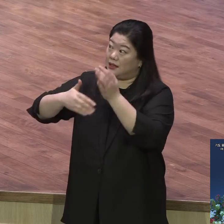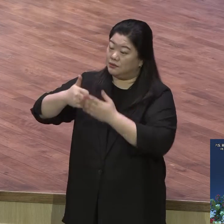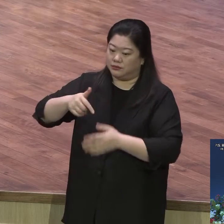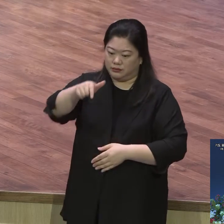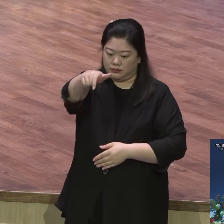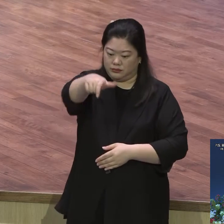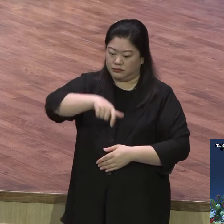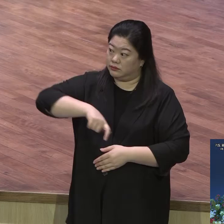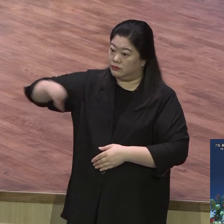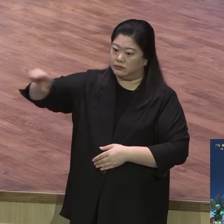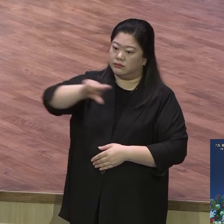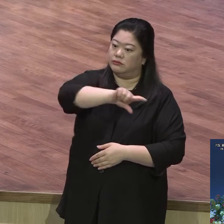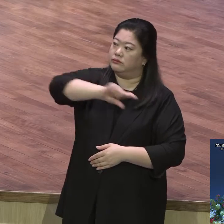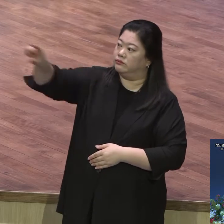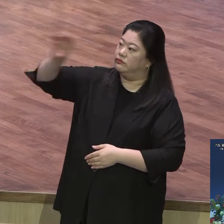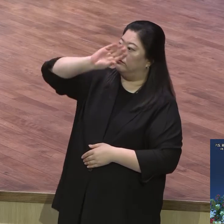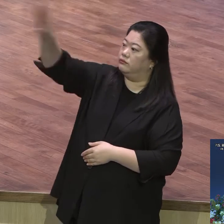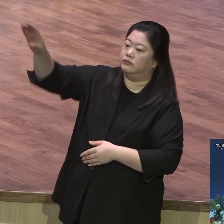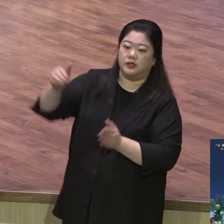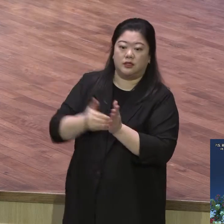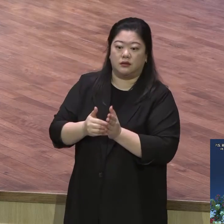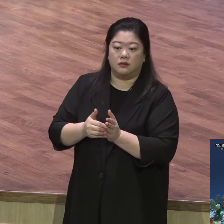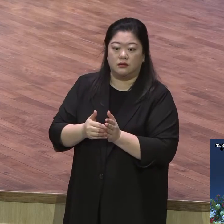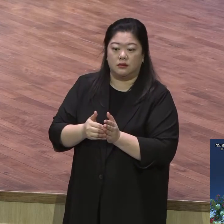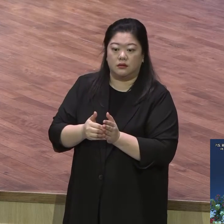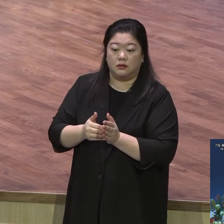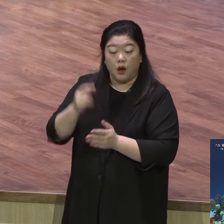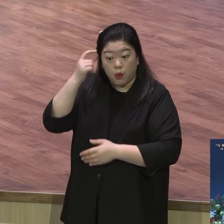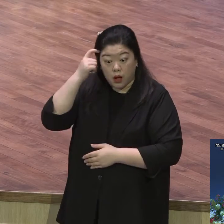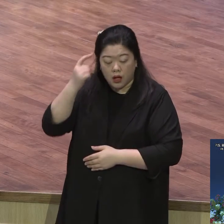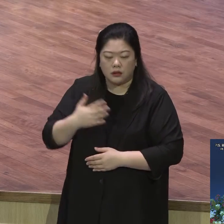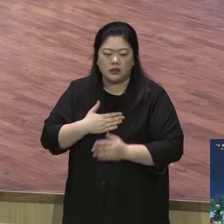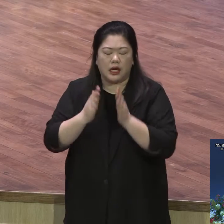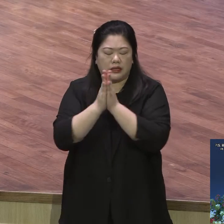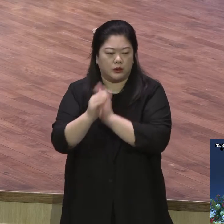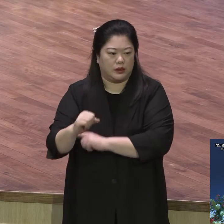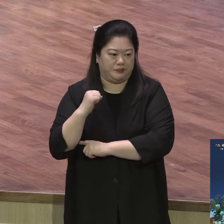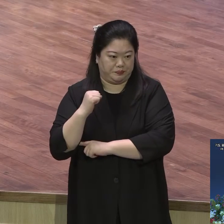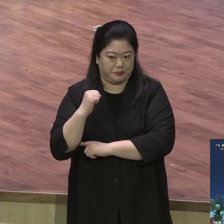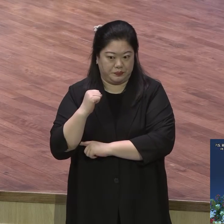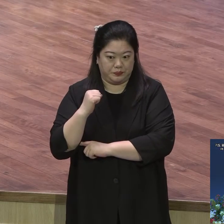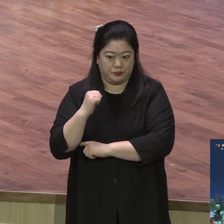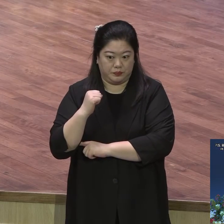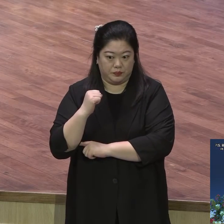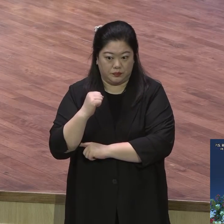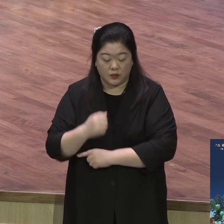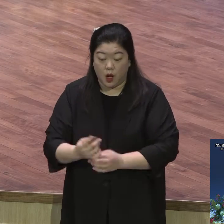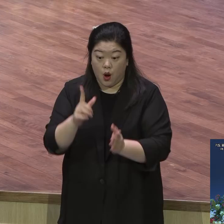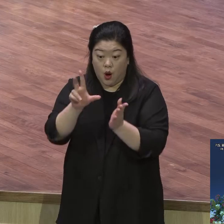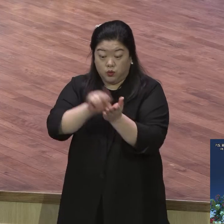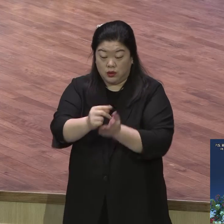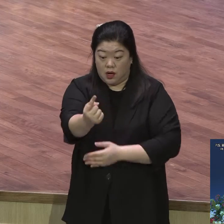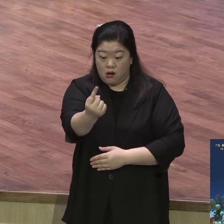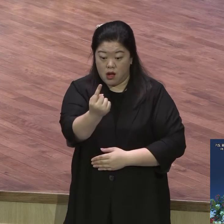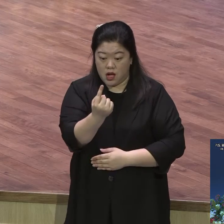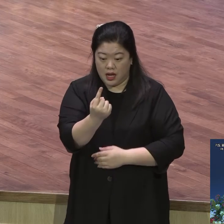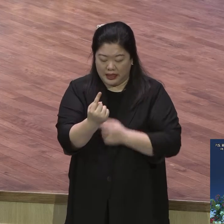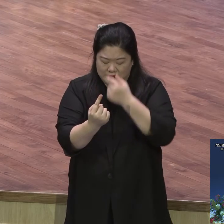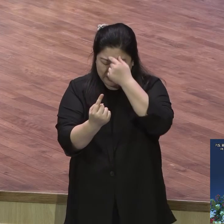이 기도의 비밀을 무기를 가지고 있단 말이에요. 기도. 기도의 무기. 그래서 우리가 아는 것은